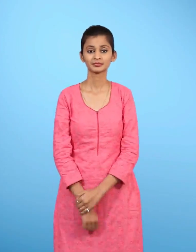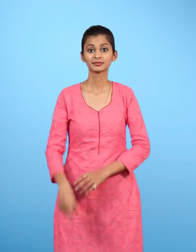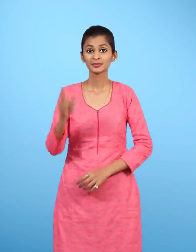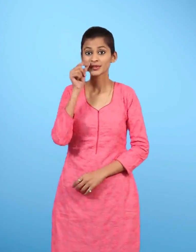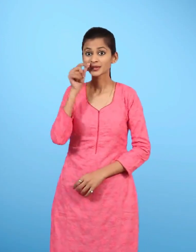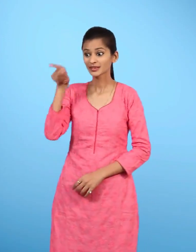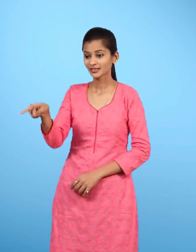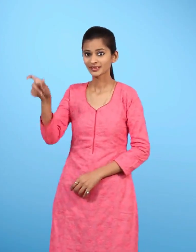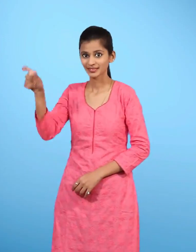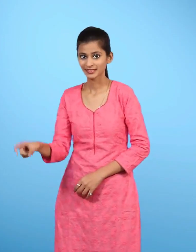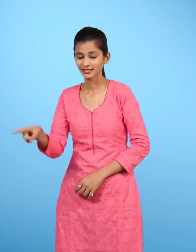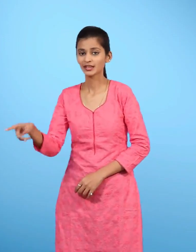शंकर बहुत खुश था